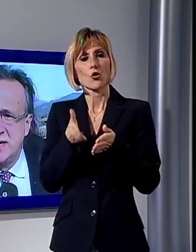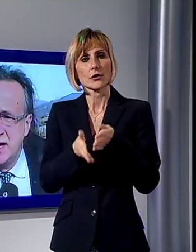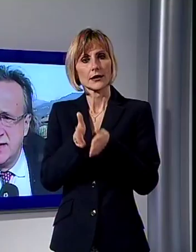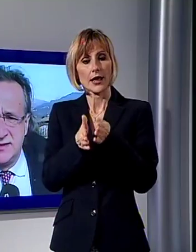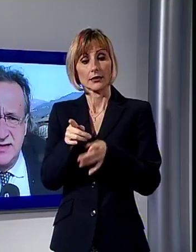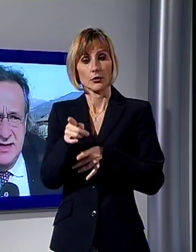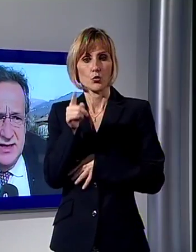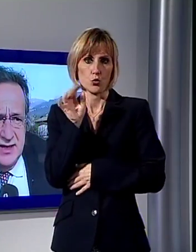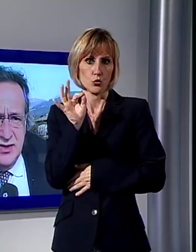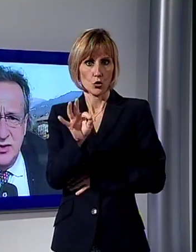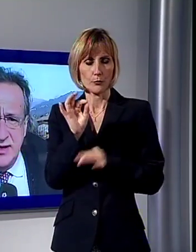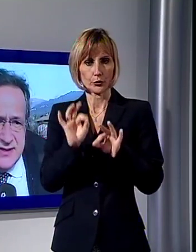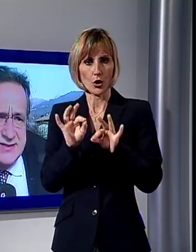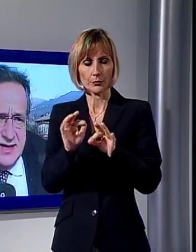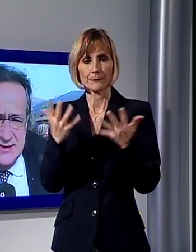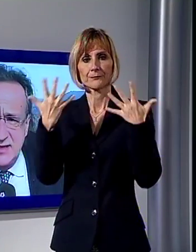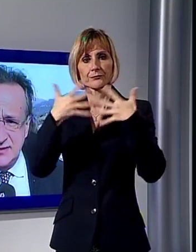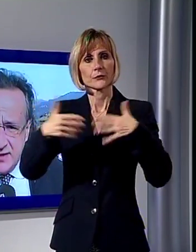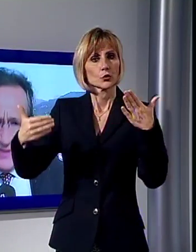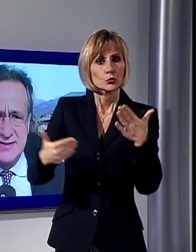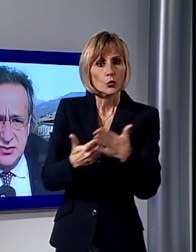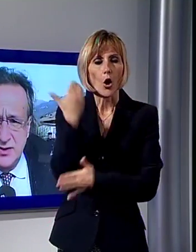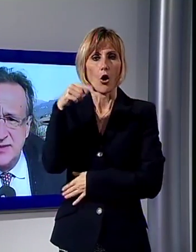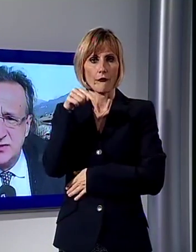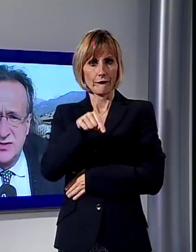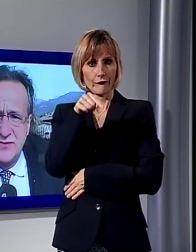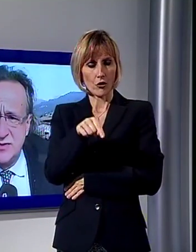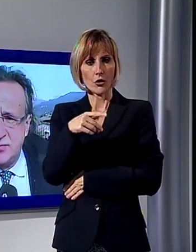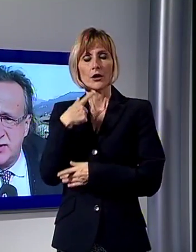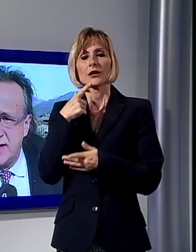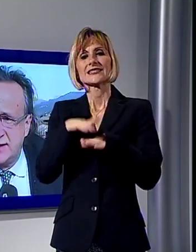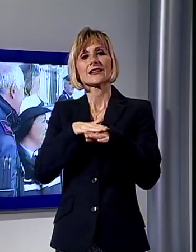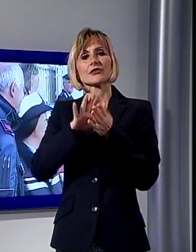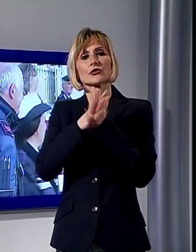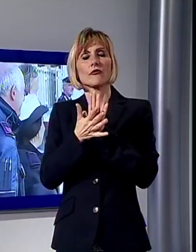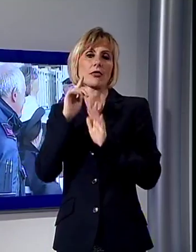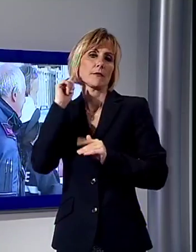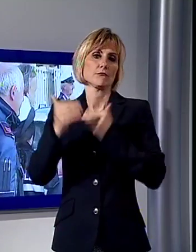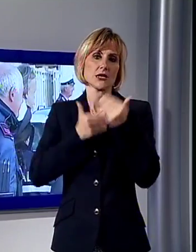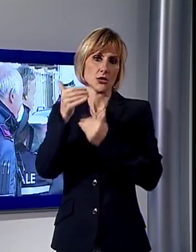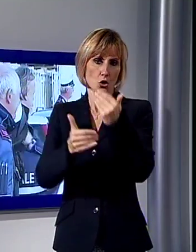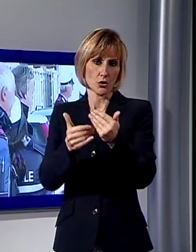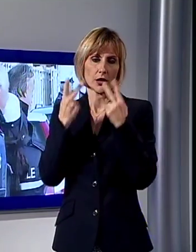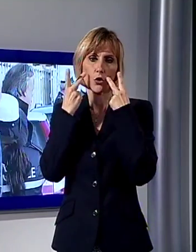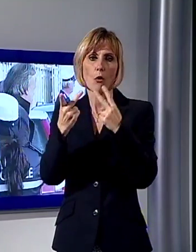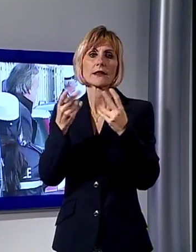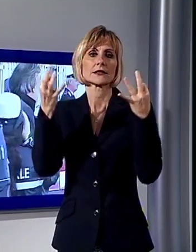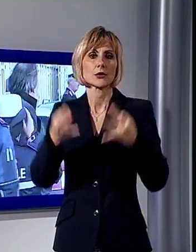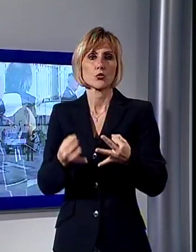Si riorganizza e si razionalizza, si ottimizza un servizio importante che riguarda anche la sicurezza dei cittadini, l